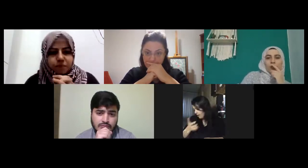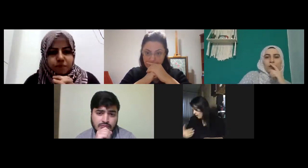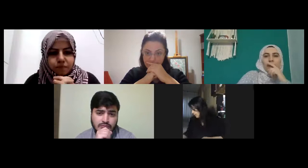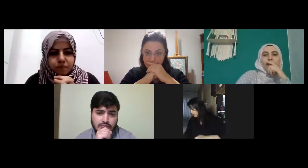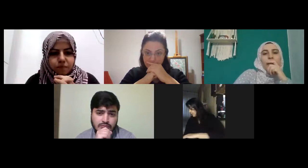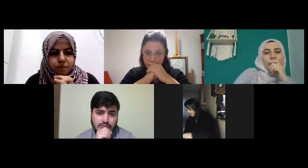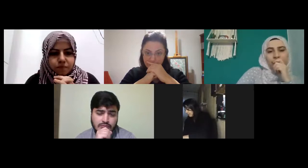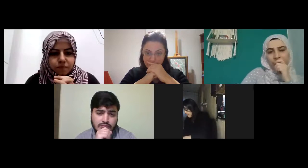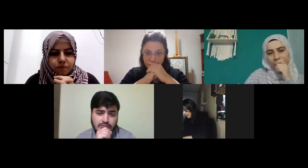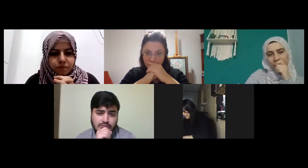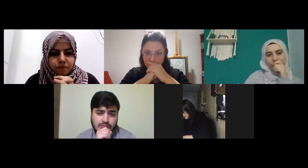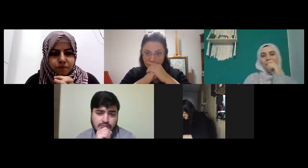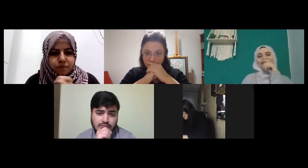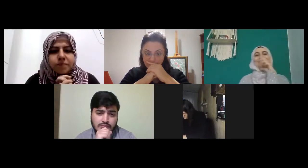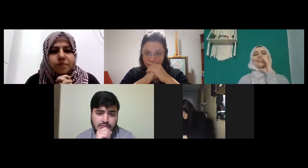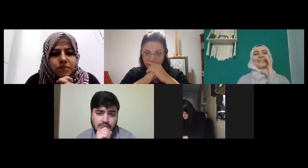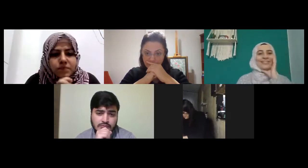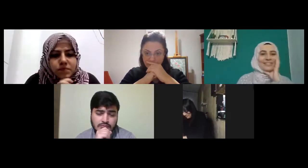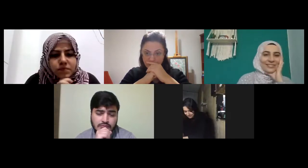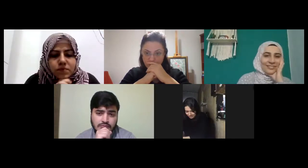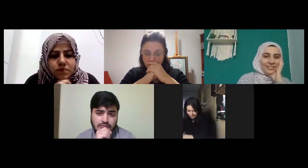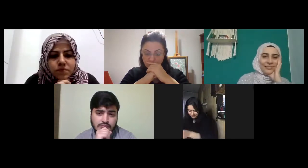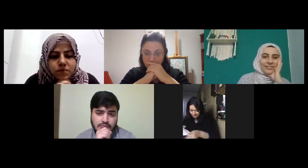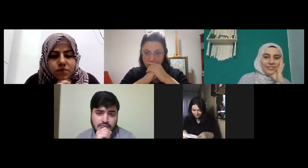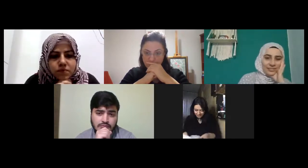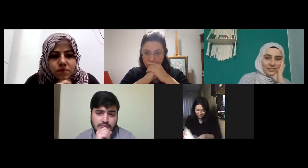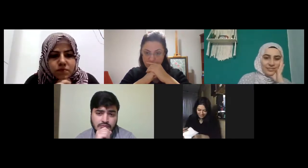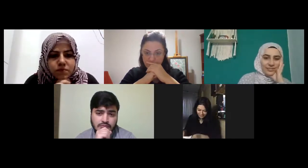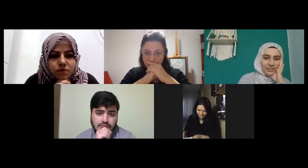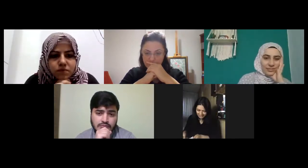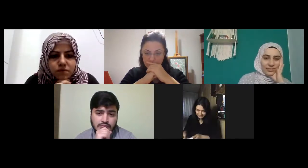abşuracağım bir dakika Allah gitti